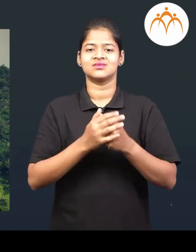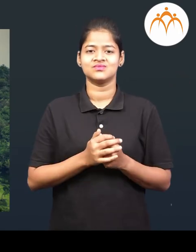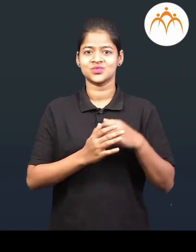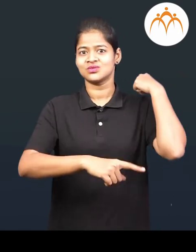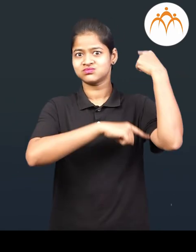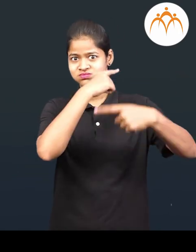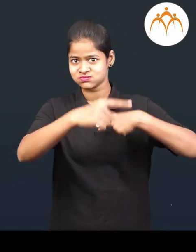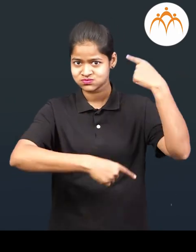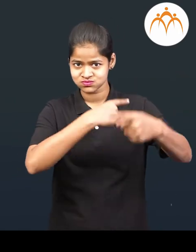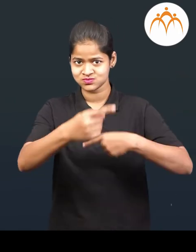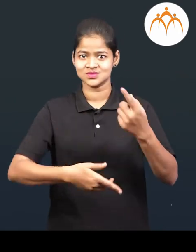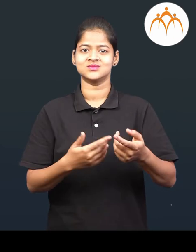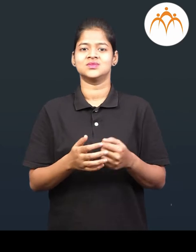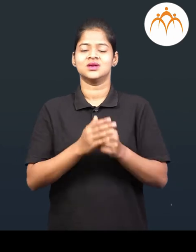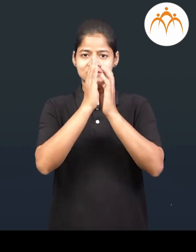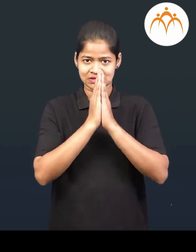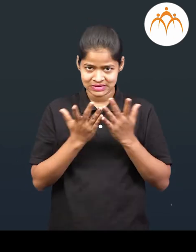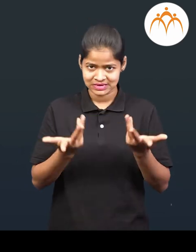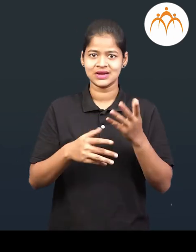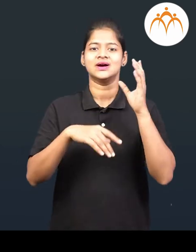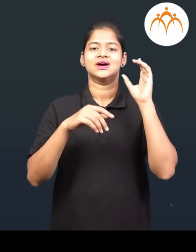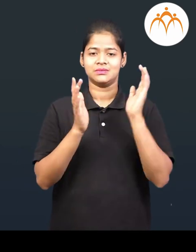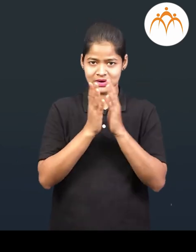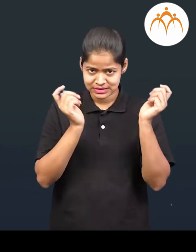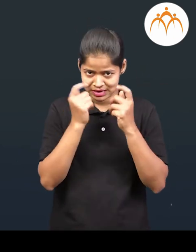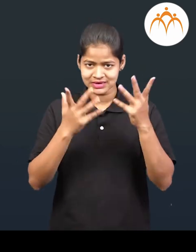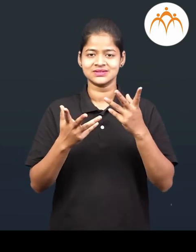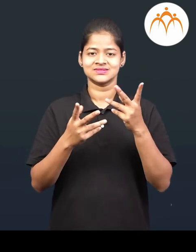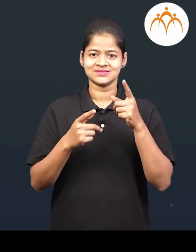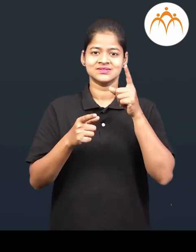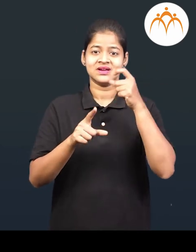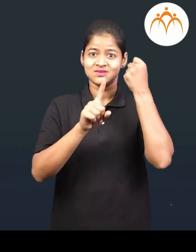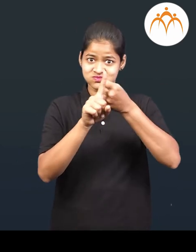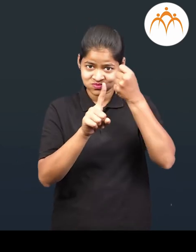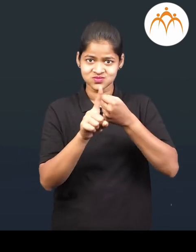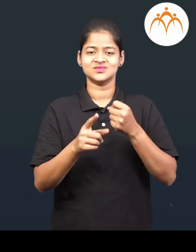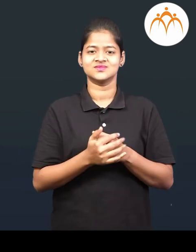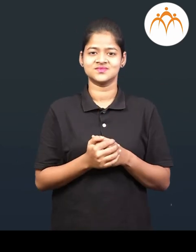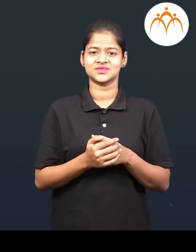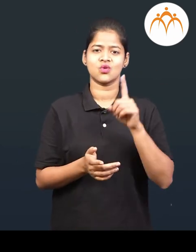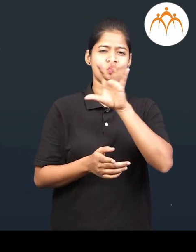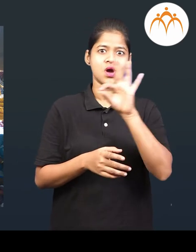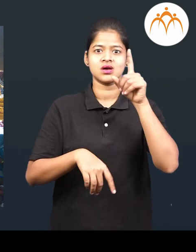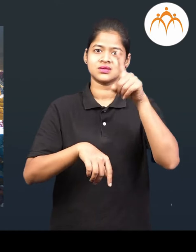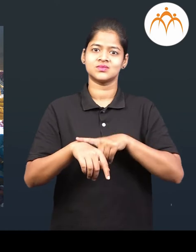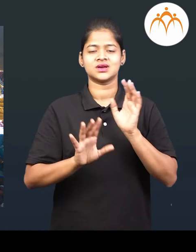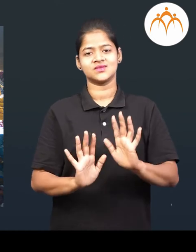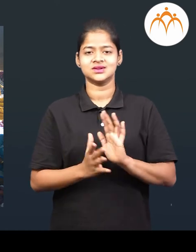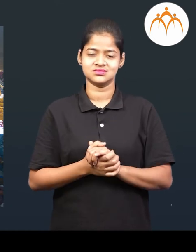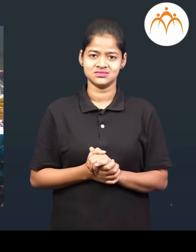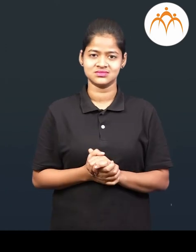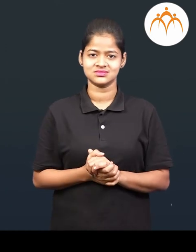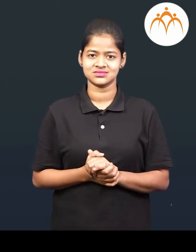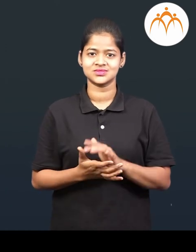जत्रा उरूस क्रांति कारक लोक जागरुती अठवडे